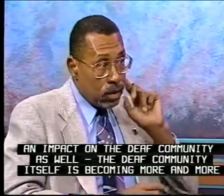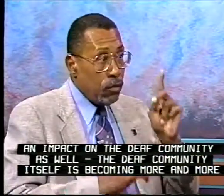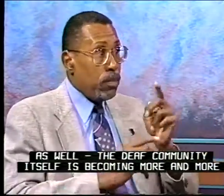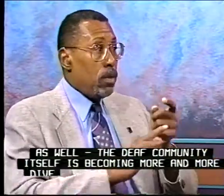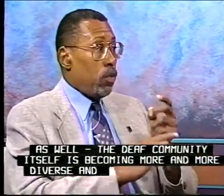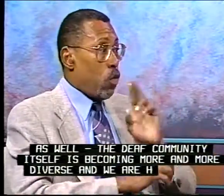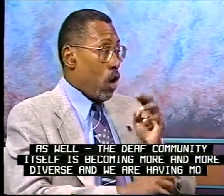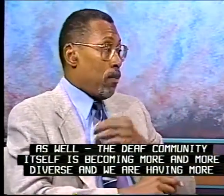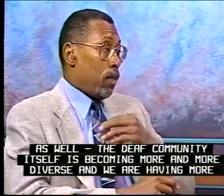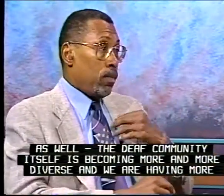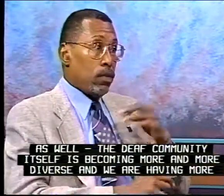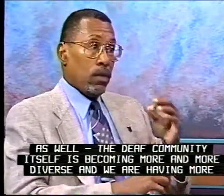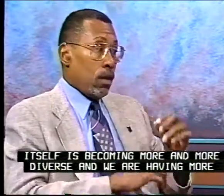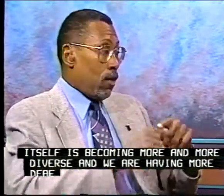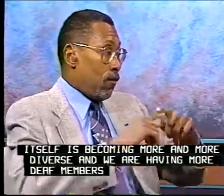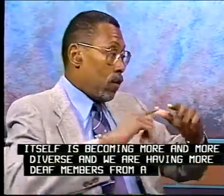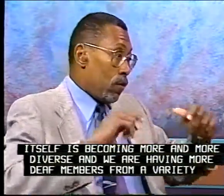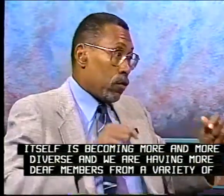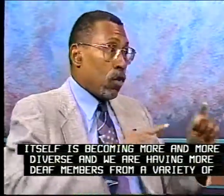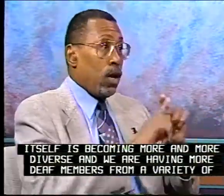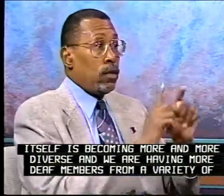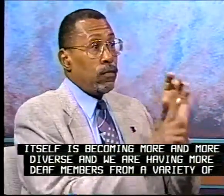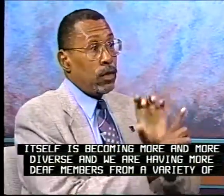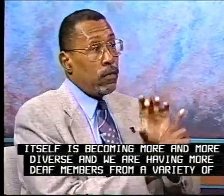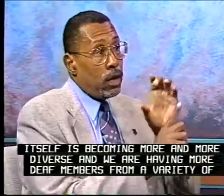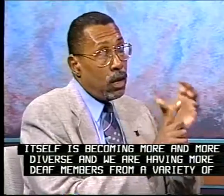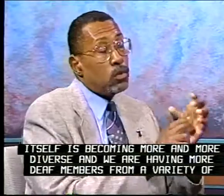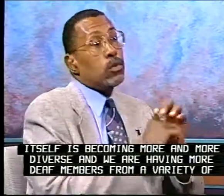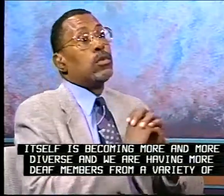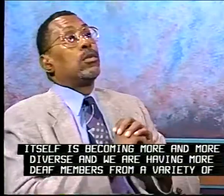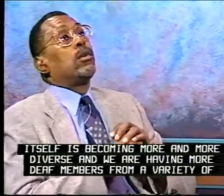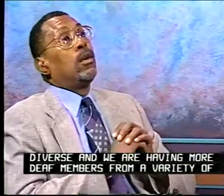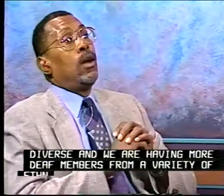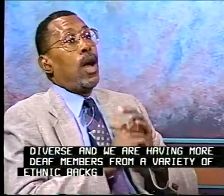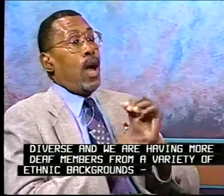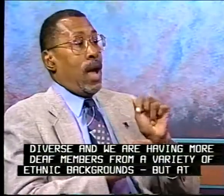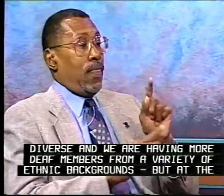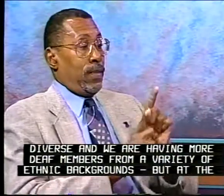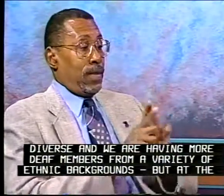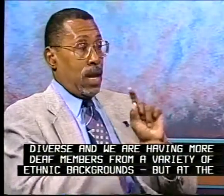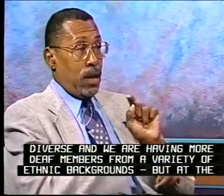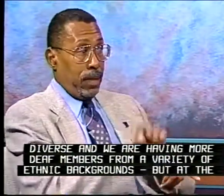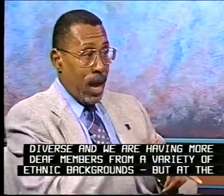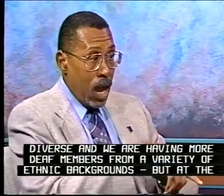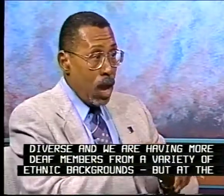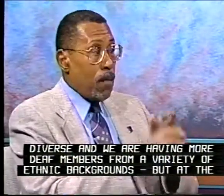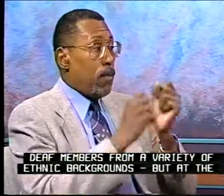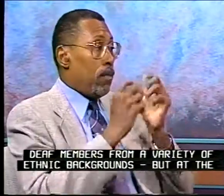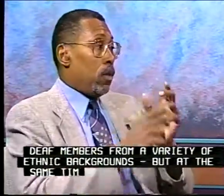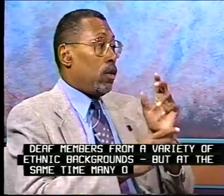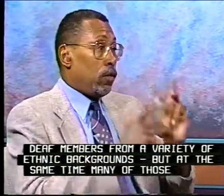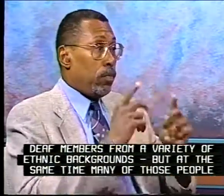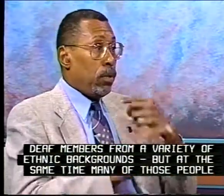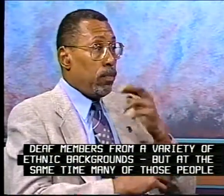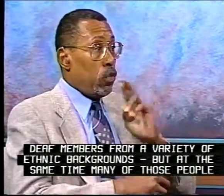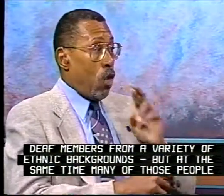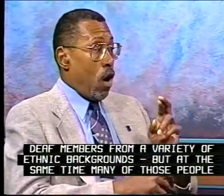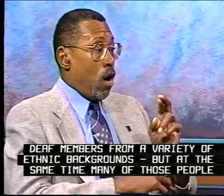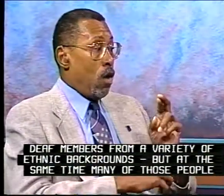and we're having more deaf person, deaf members, interpreters from a variety of ethnic backgrounds. But at the same time,